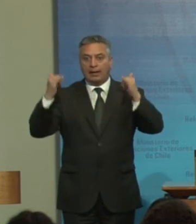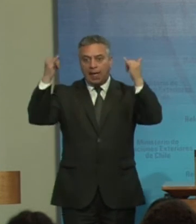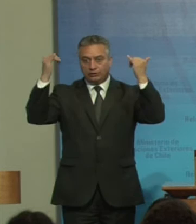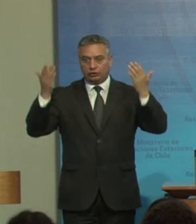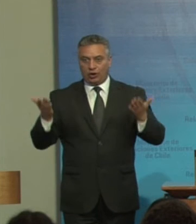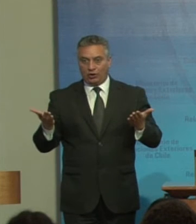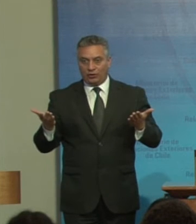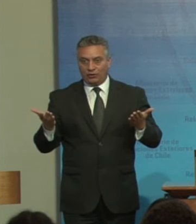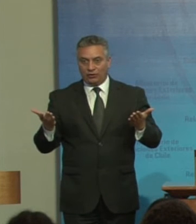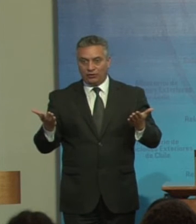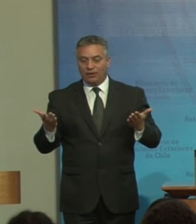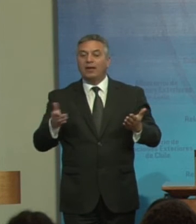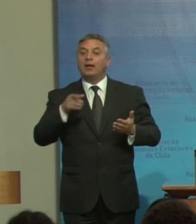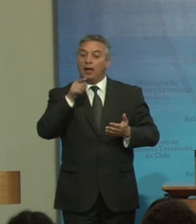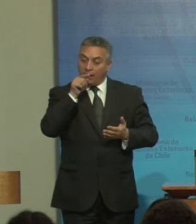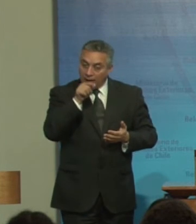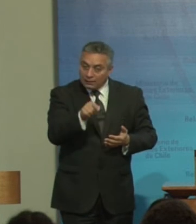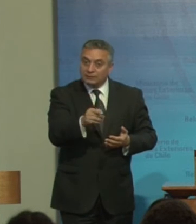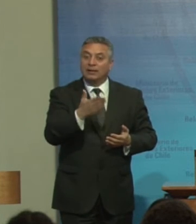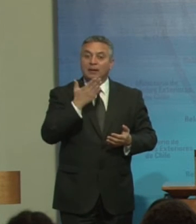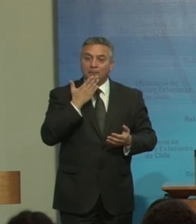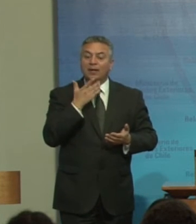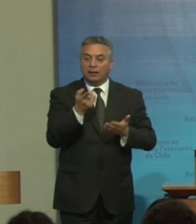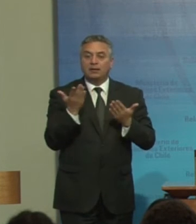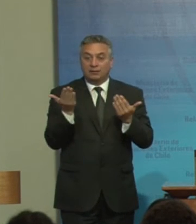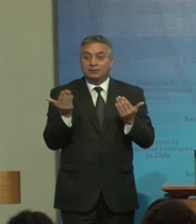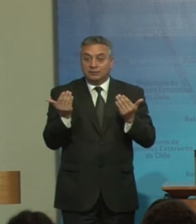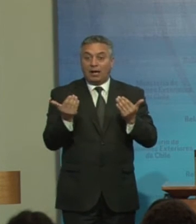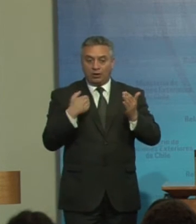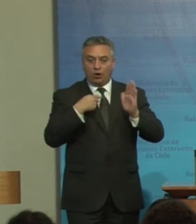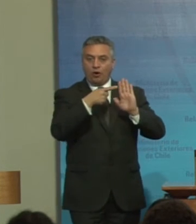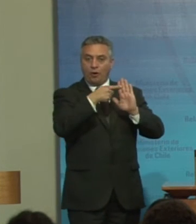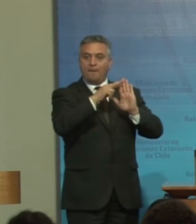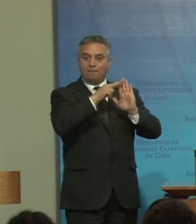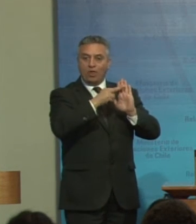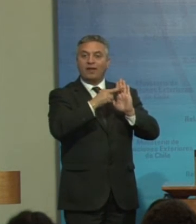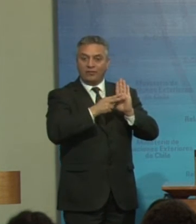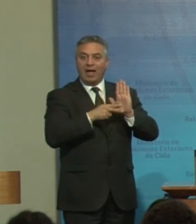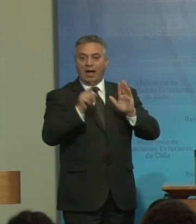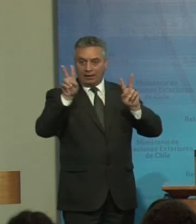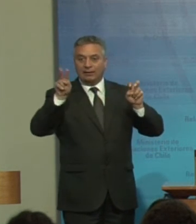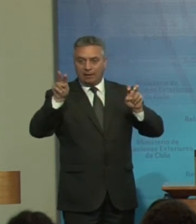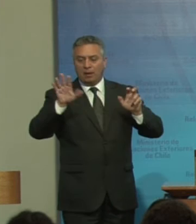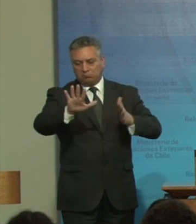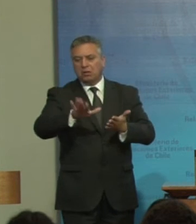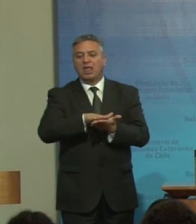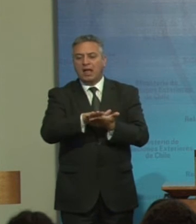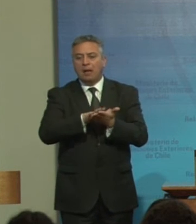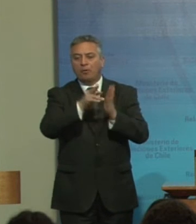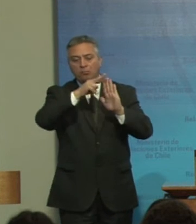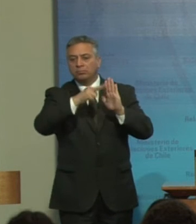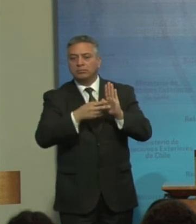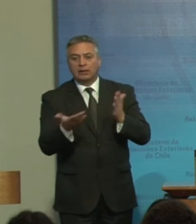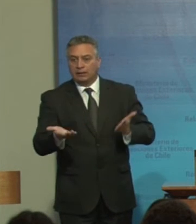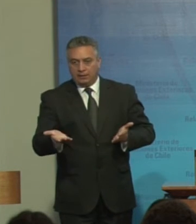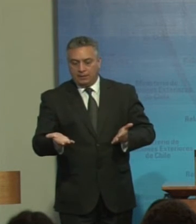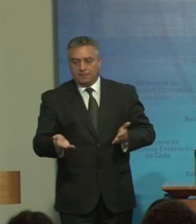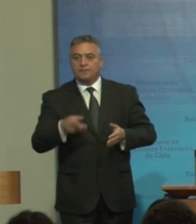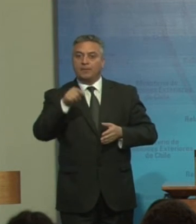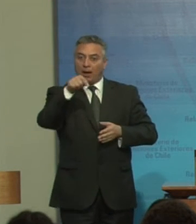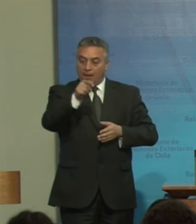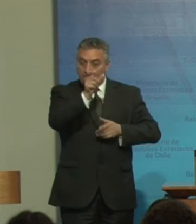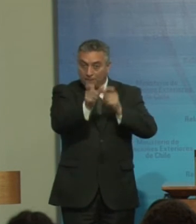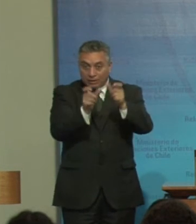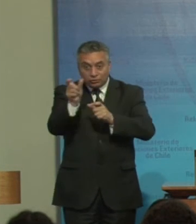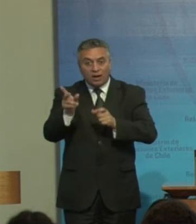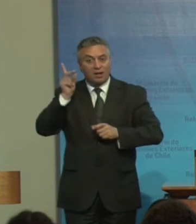En este sentido Es necesario Modificar Dichas materias Como por ejemplo Para que las personas